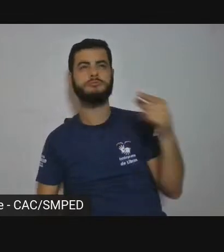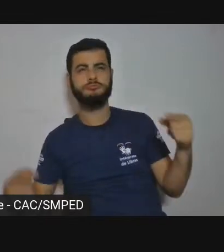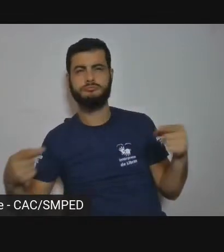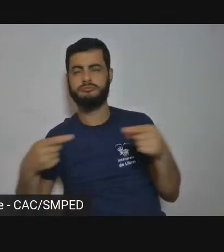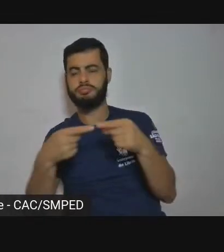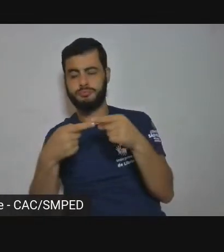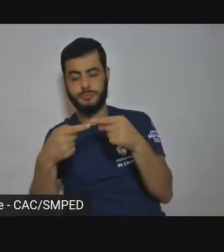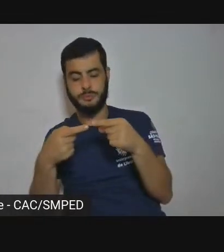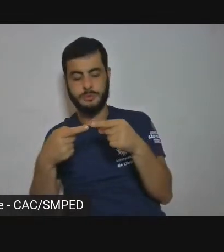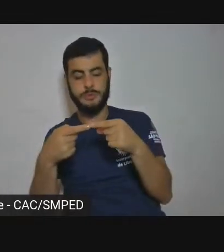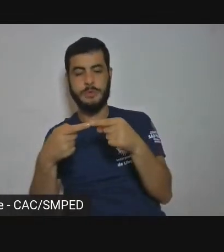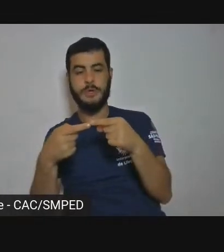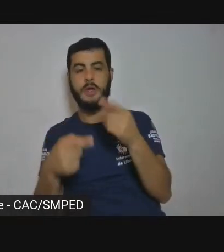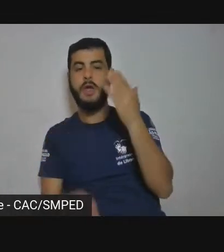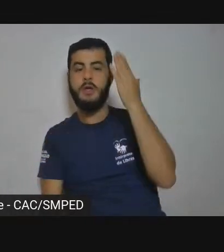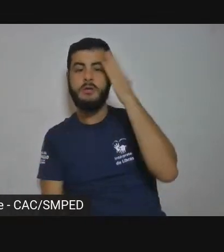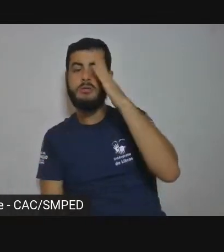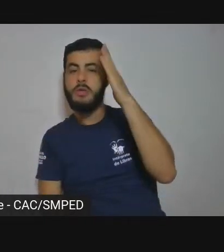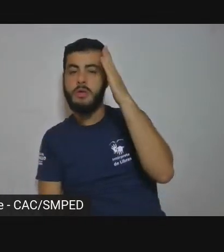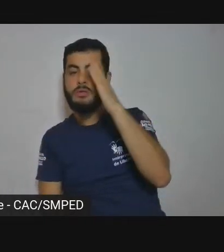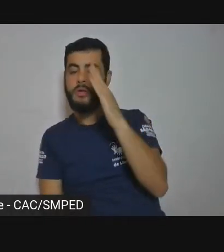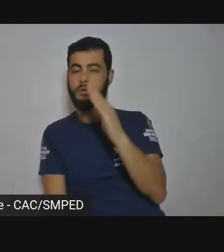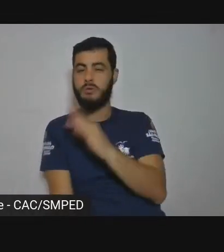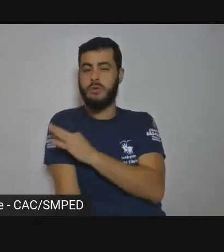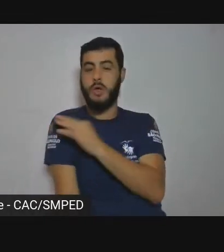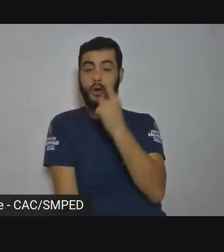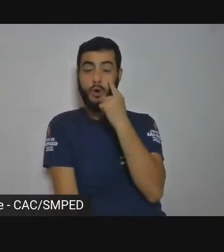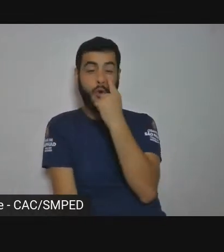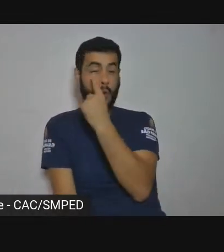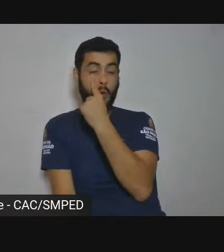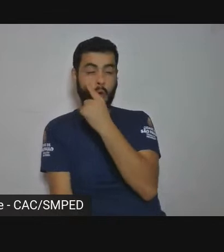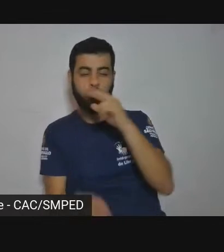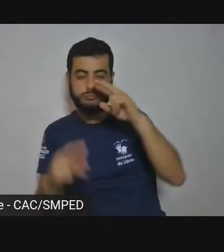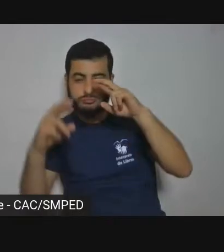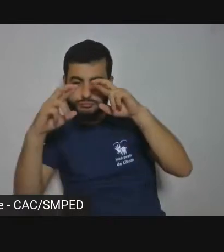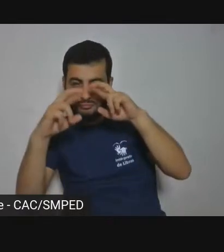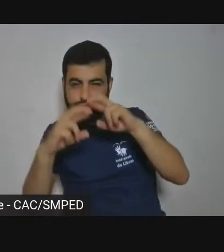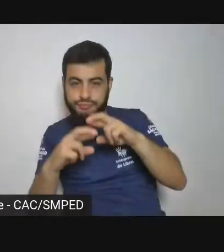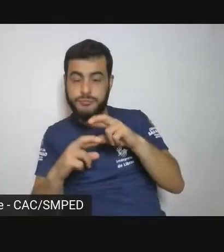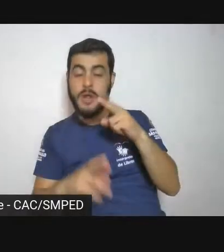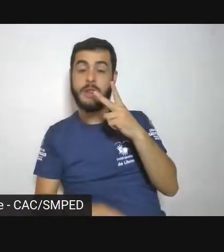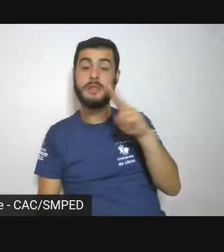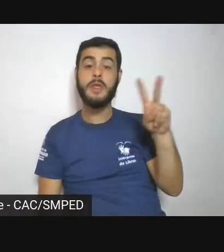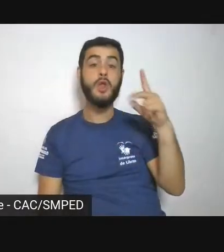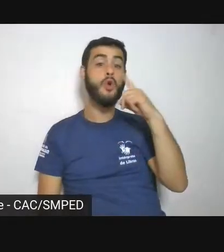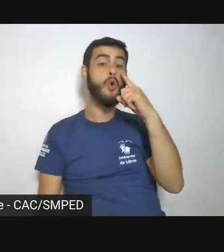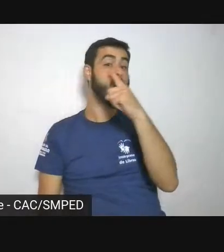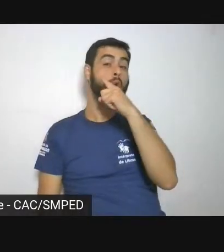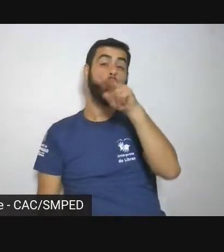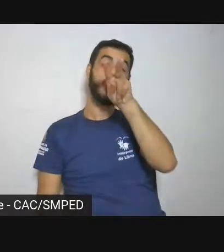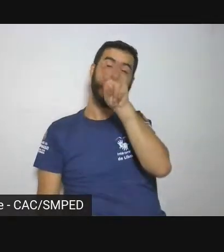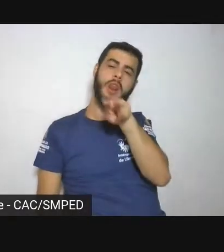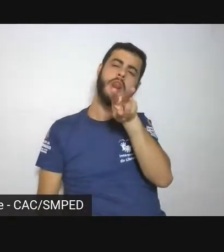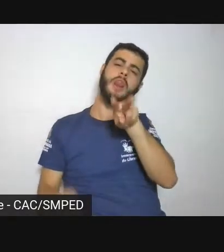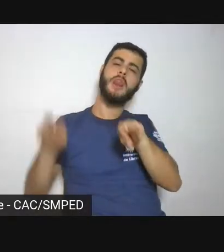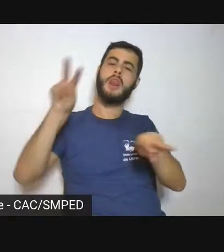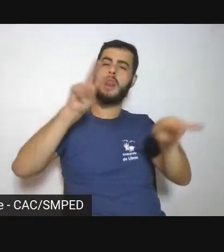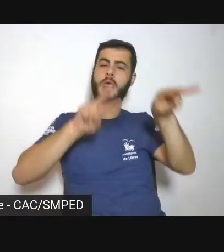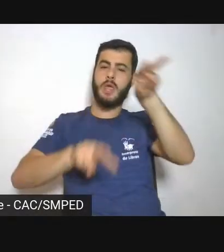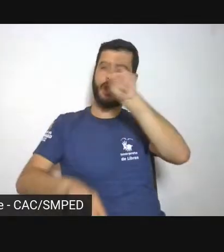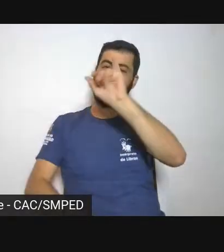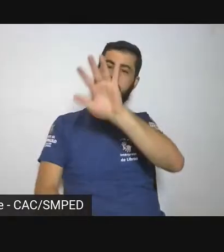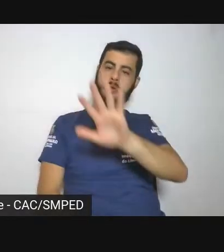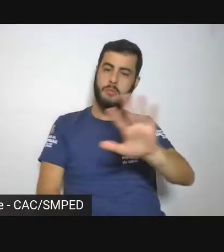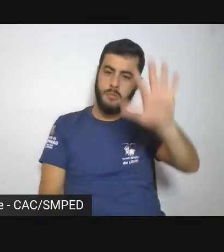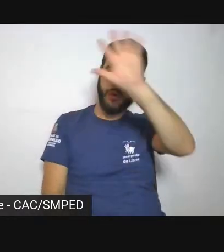técnica, de leitura da imagem, de leitura da cromática, da leitura da luz,